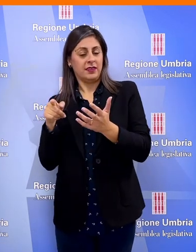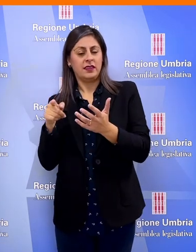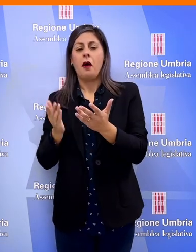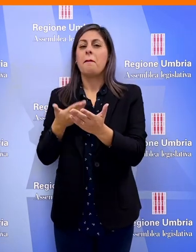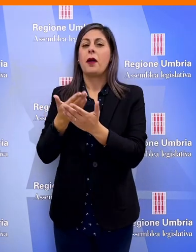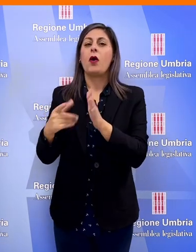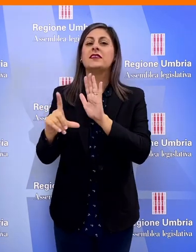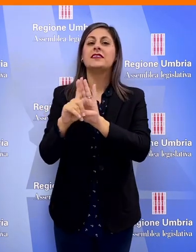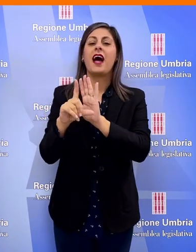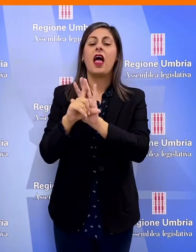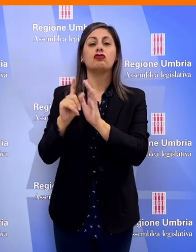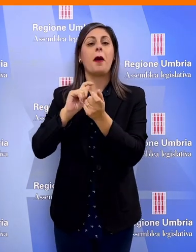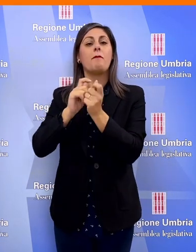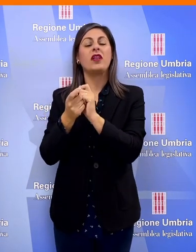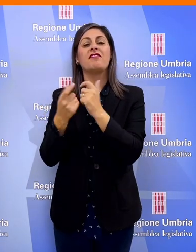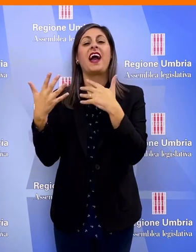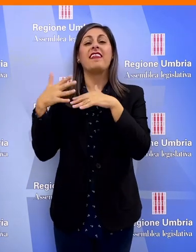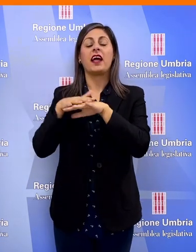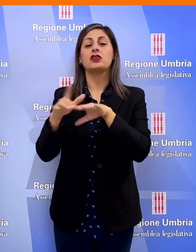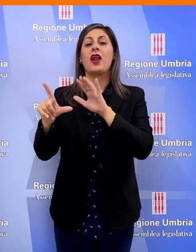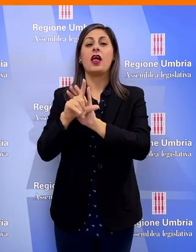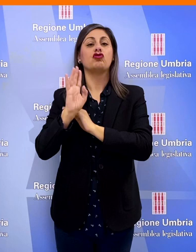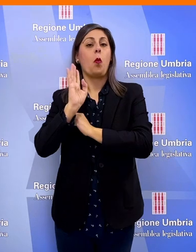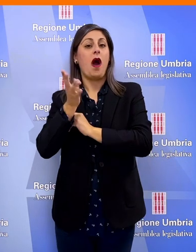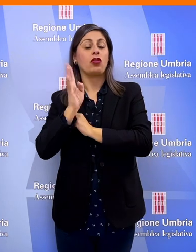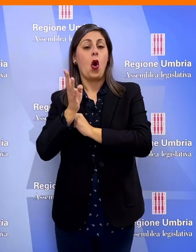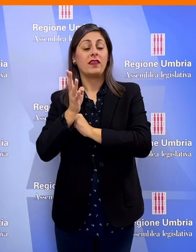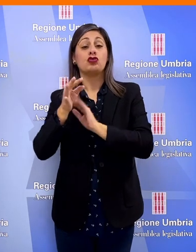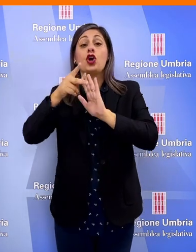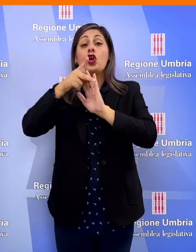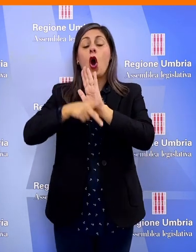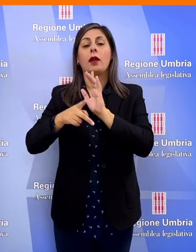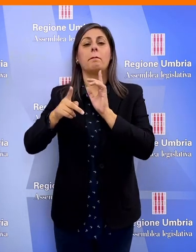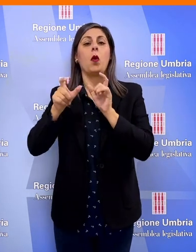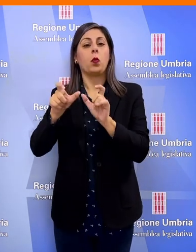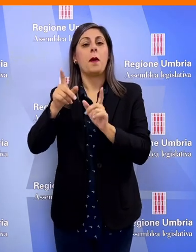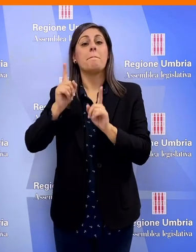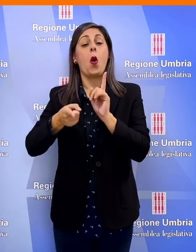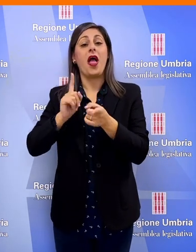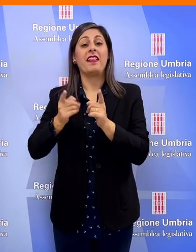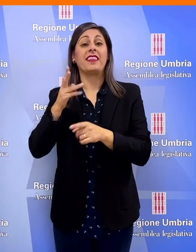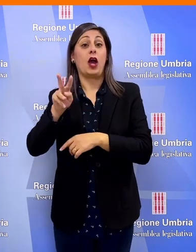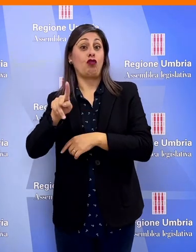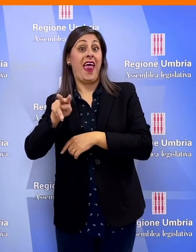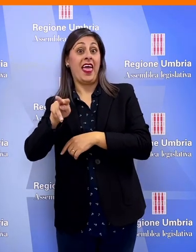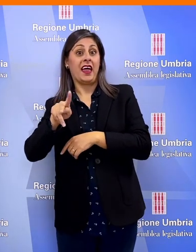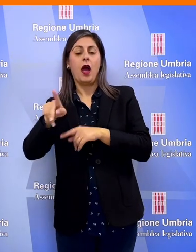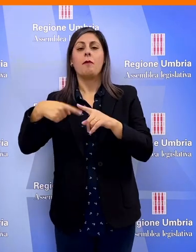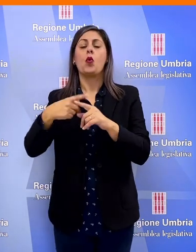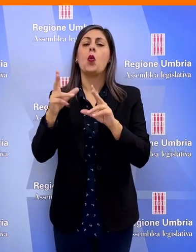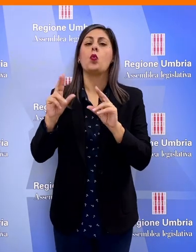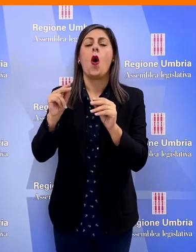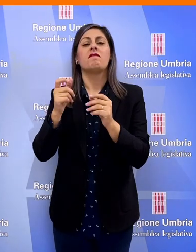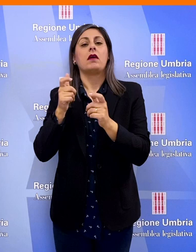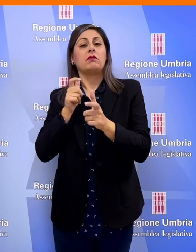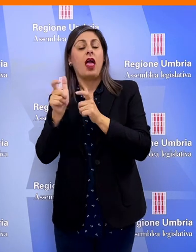maggioranza la proposta di legge modifiche e integrazioni alla legge 14 norme per le politiche di genere e per